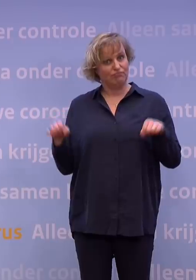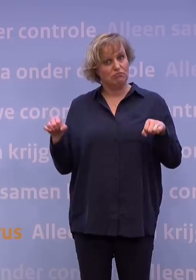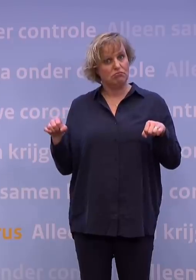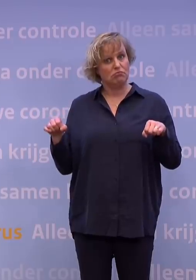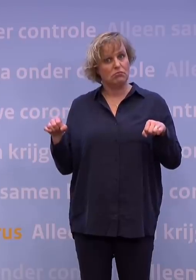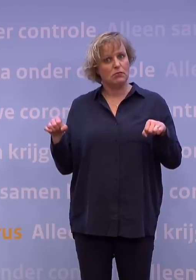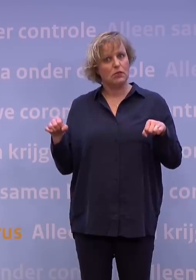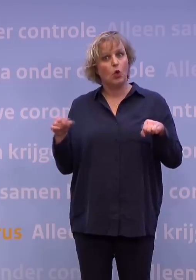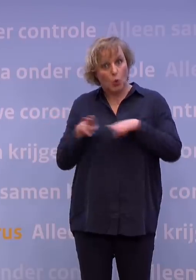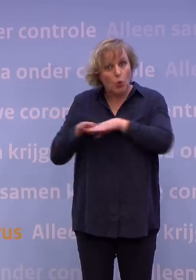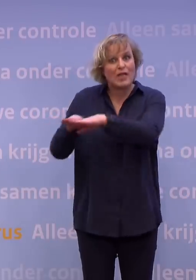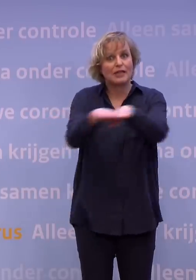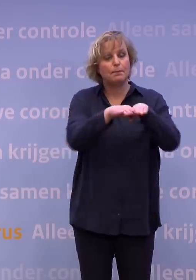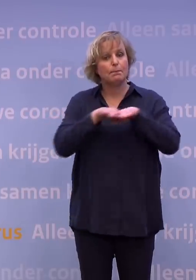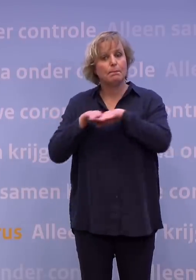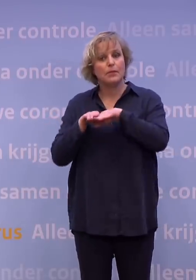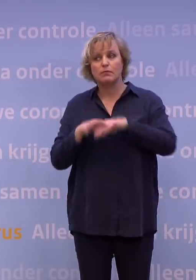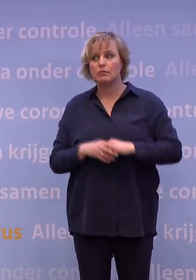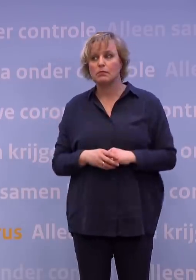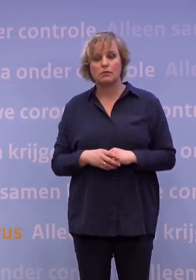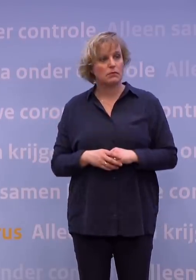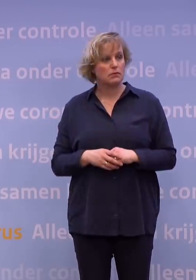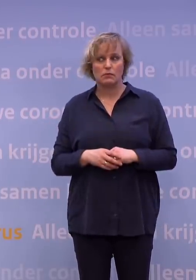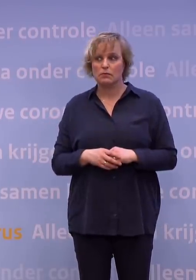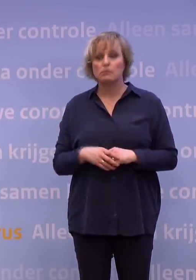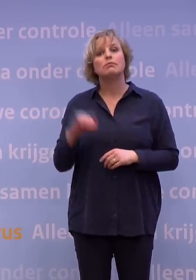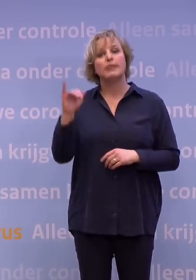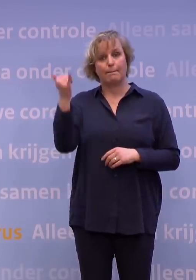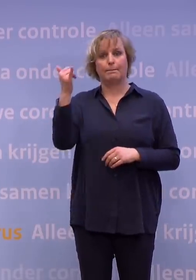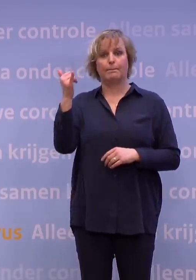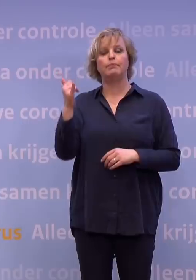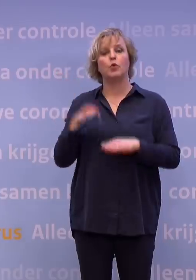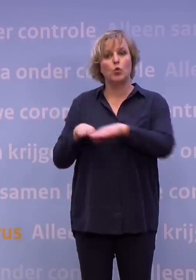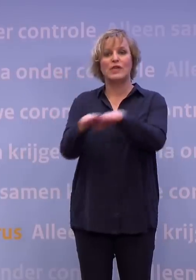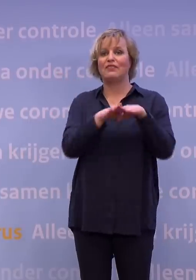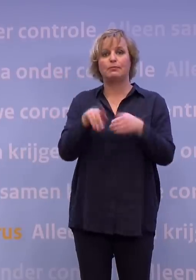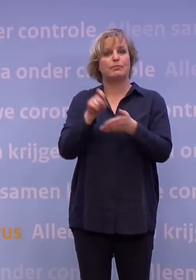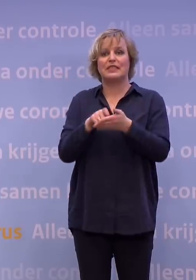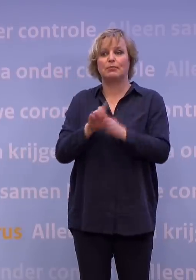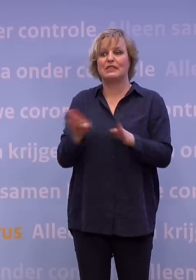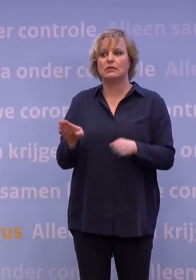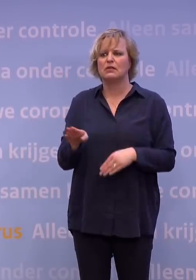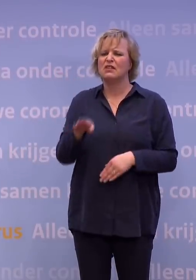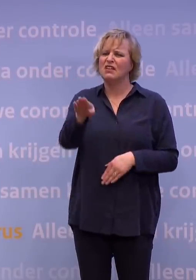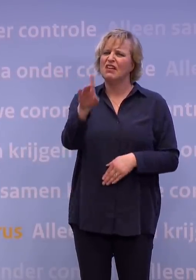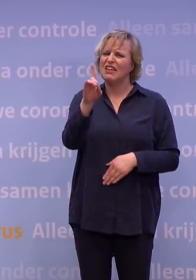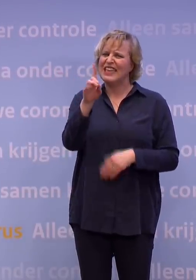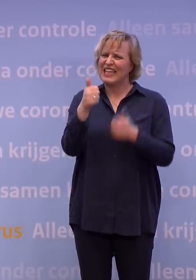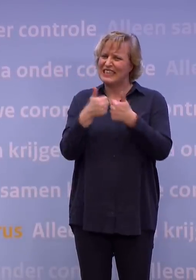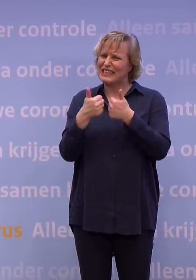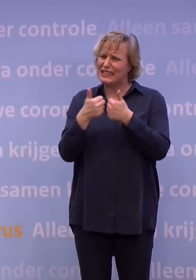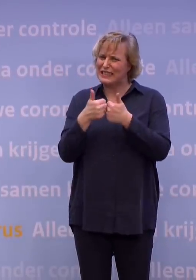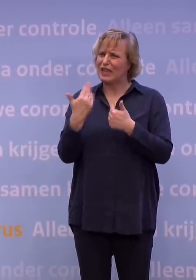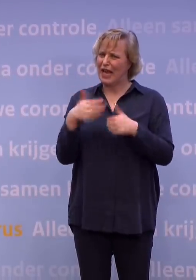Was het besluit unaniem? Ja, ja, zeker. Dit was unaniem, ja. Dat is niet gestemd, nee. Bij D66 waren er nog wel wat